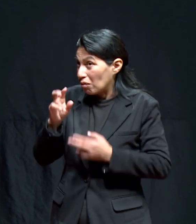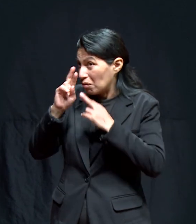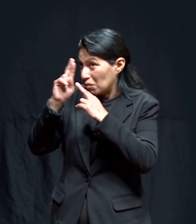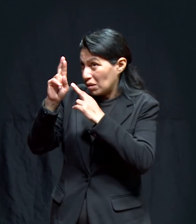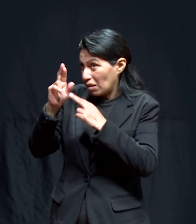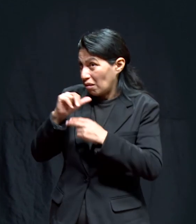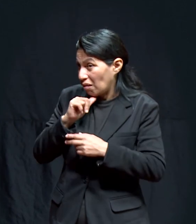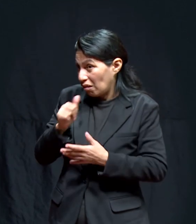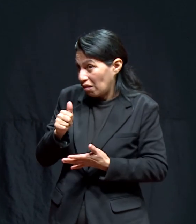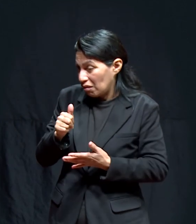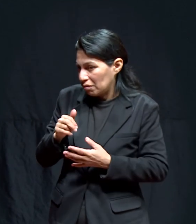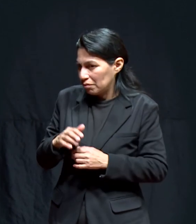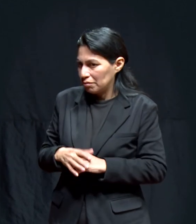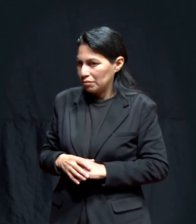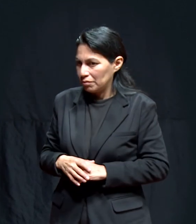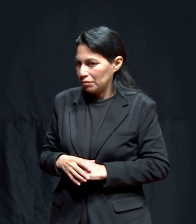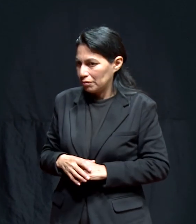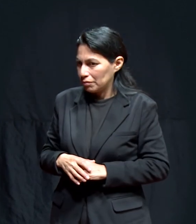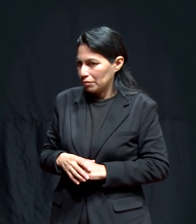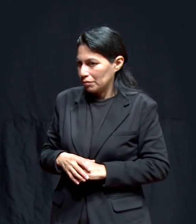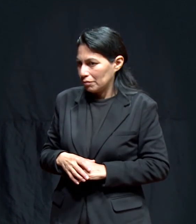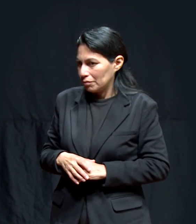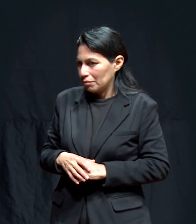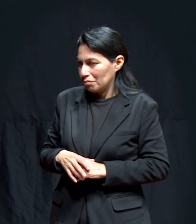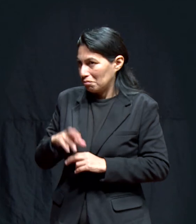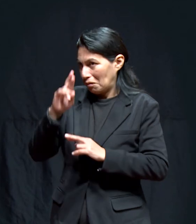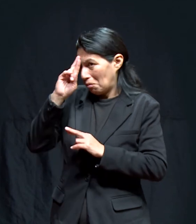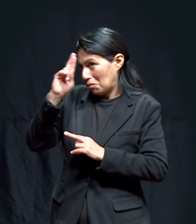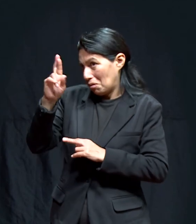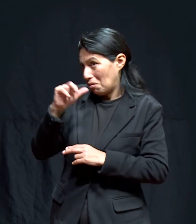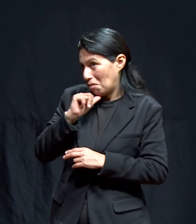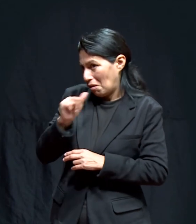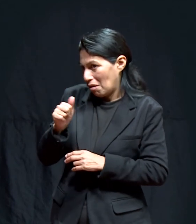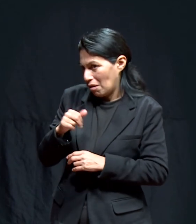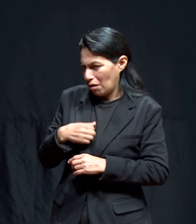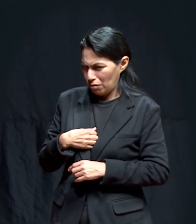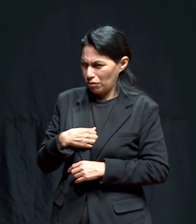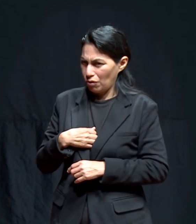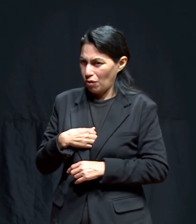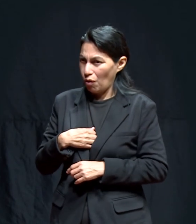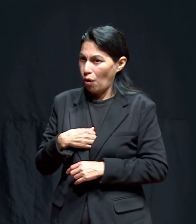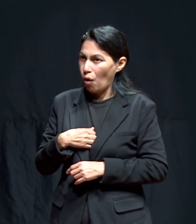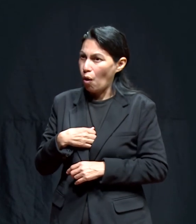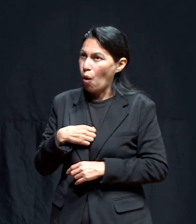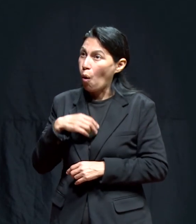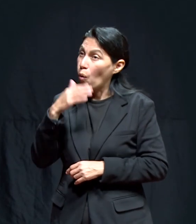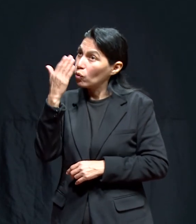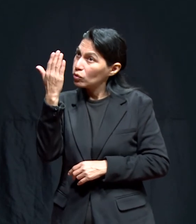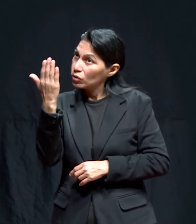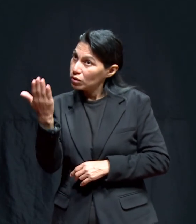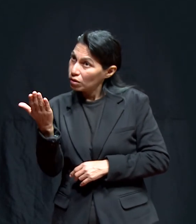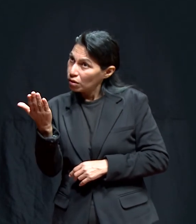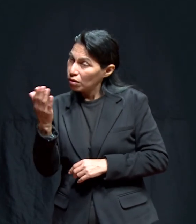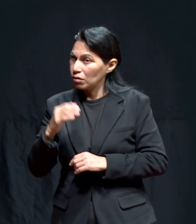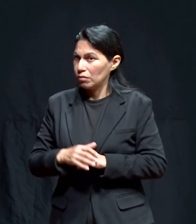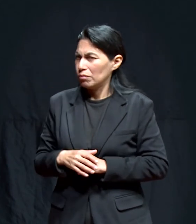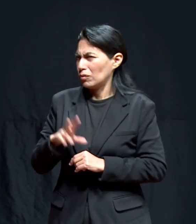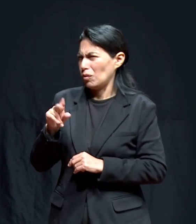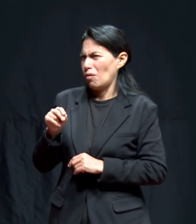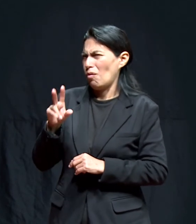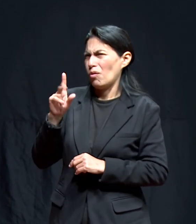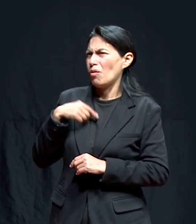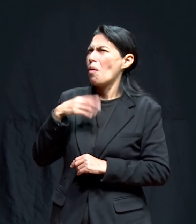cuando uno no respeta a alguien como se dice irrespetuoso irrespetuoso porque yo no le hablo de usted